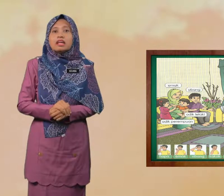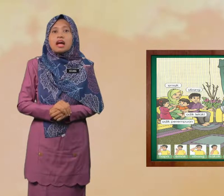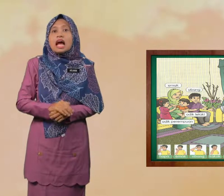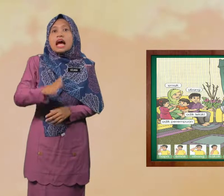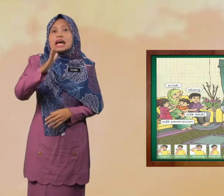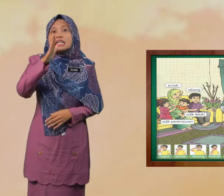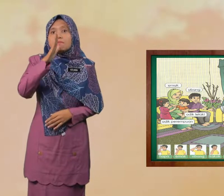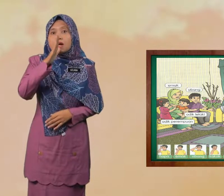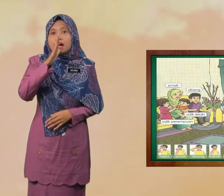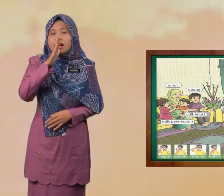Emak